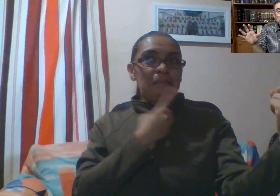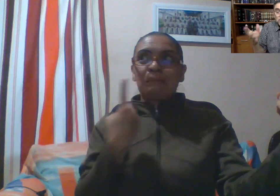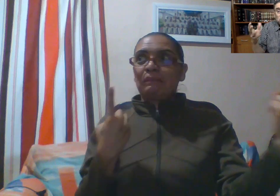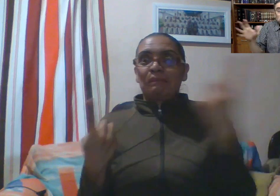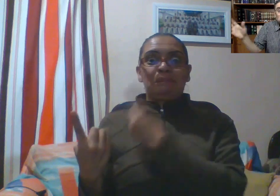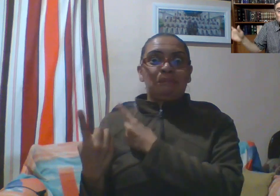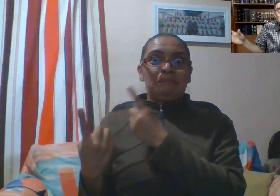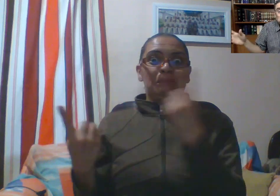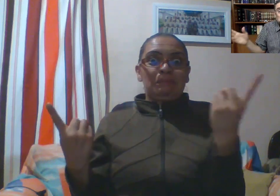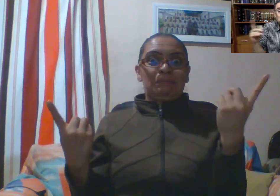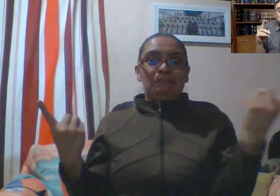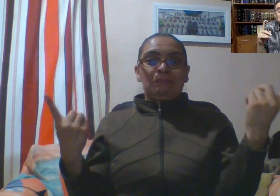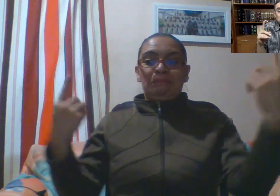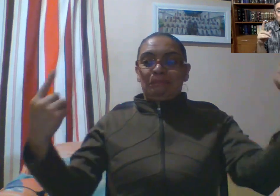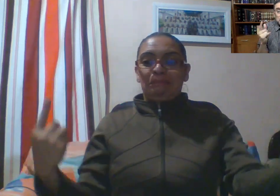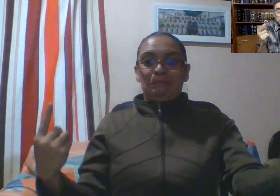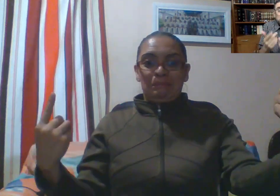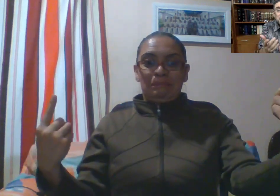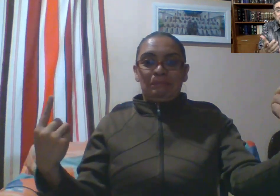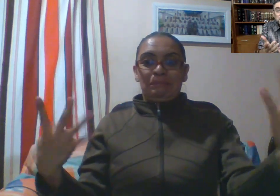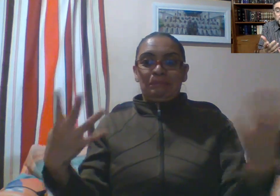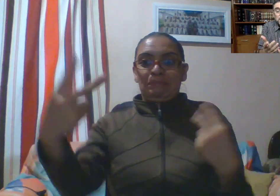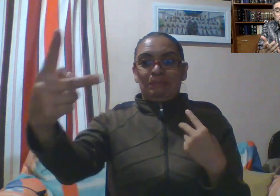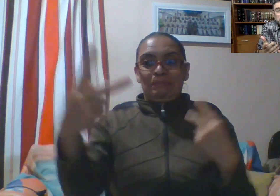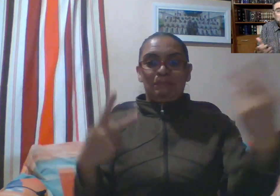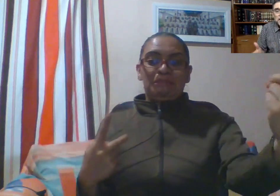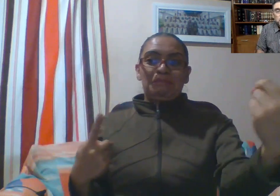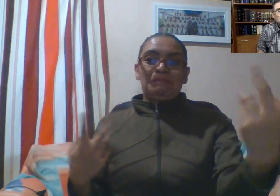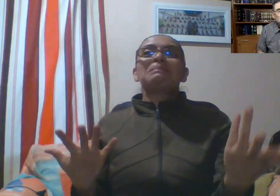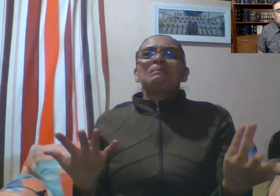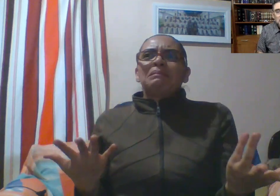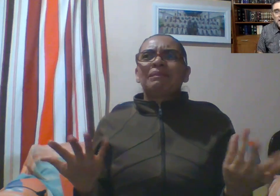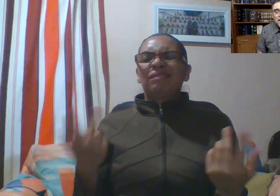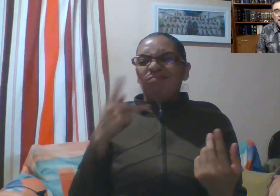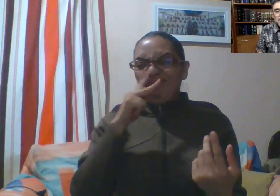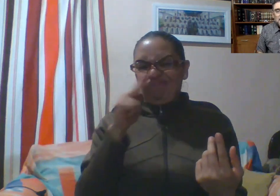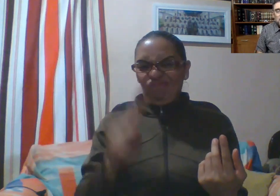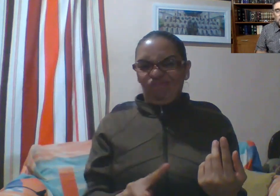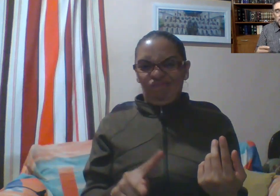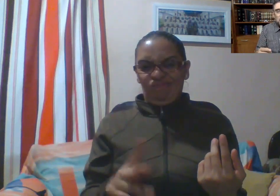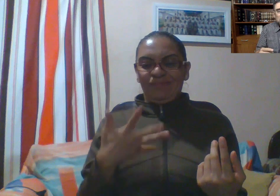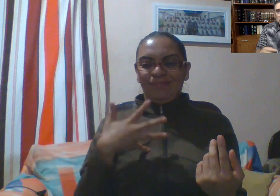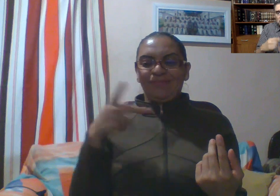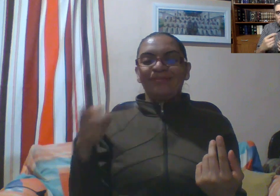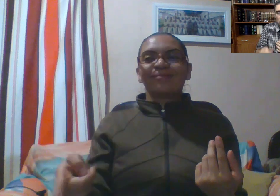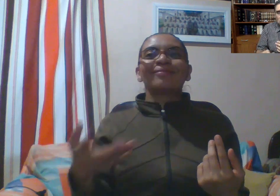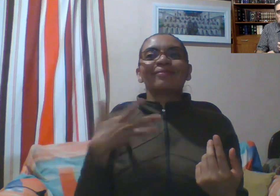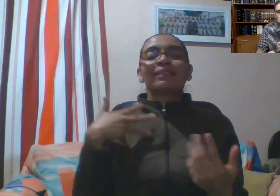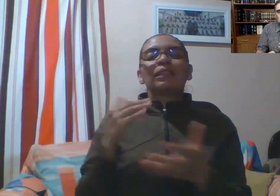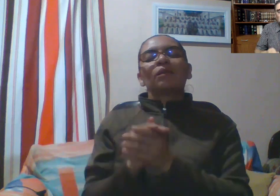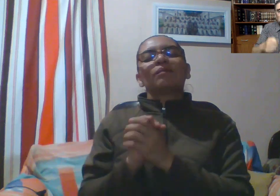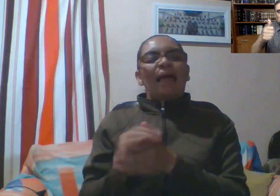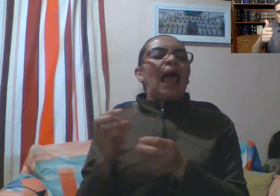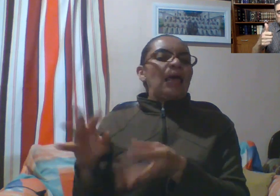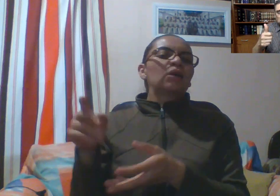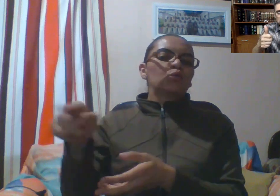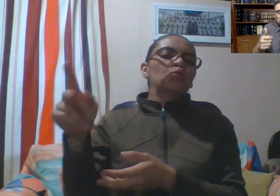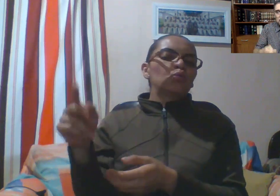Y escogieron a todos, menos a mí, menos a ti. Es más, lo peor sería que todavía echaran suertes, un volado se dice en México, una